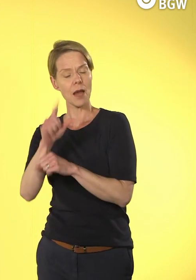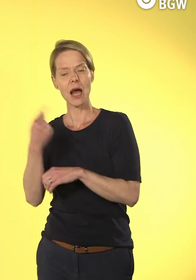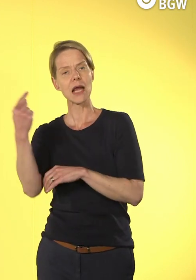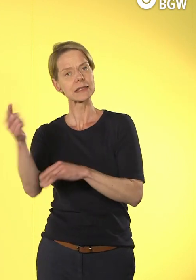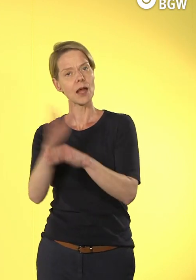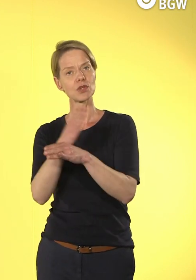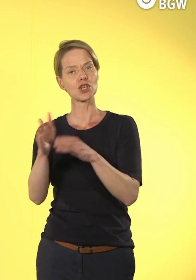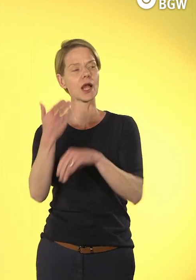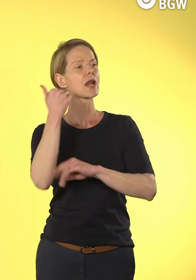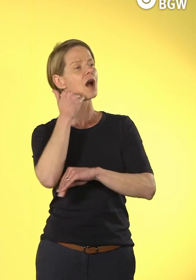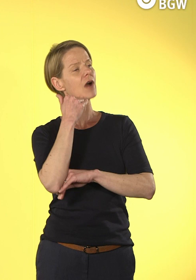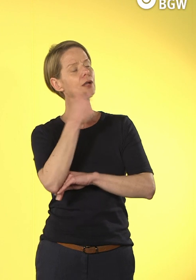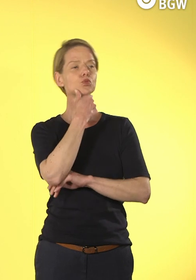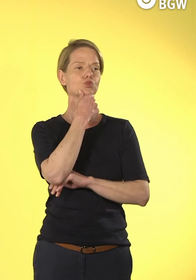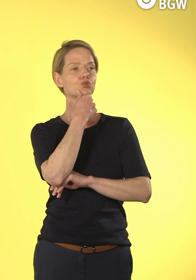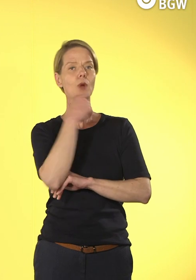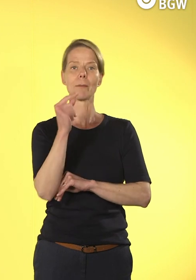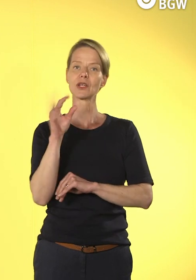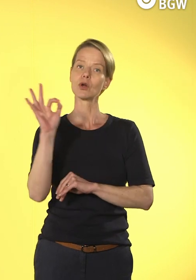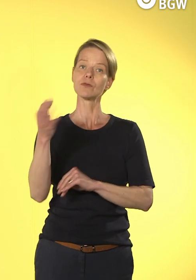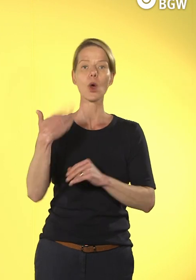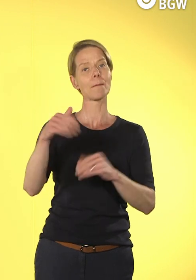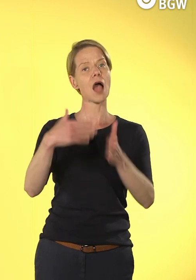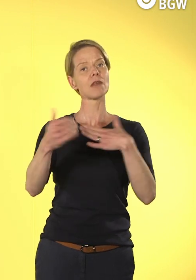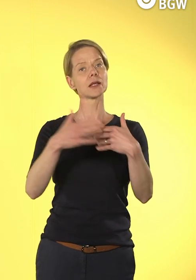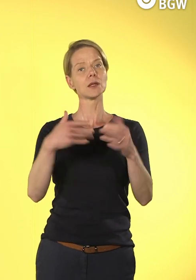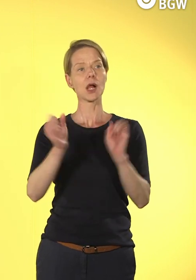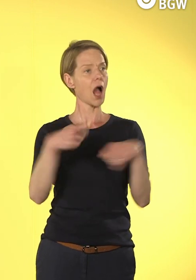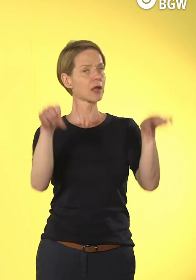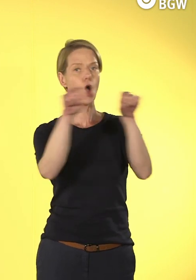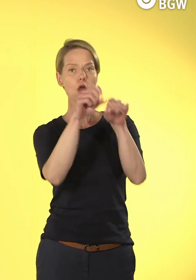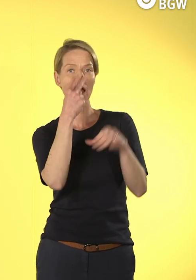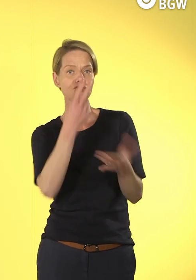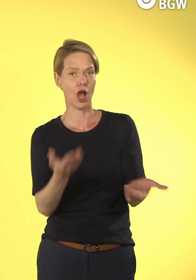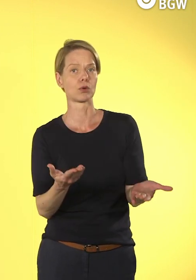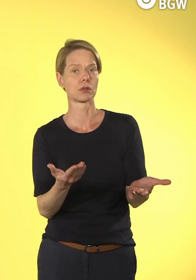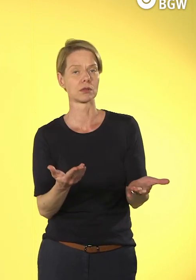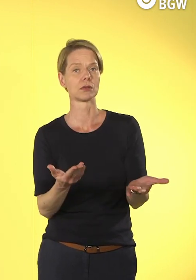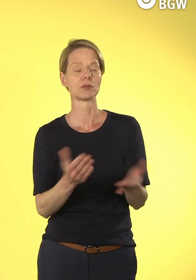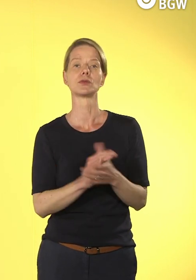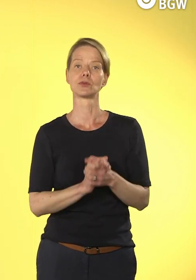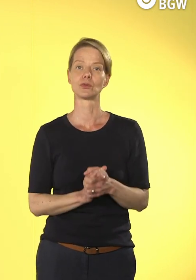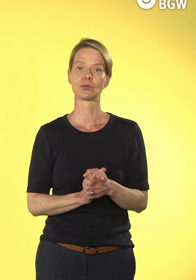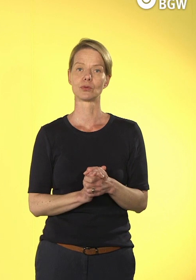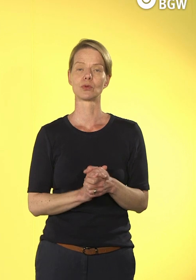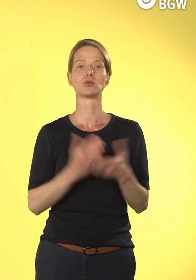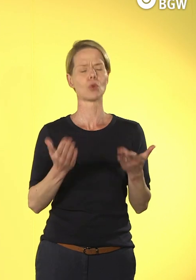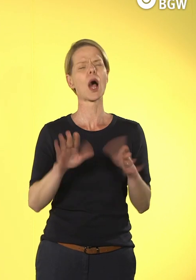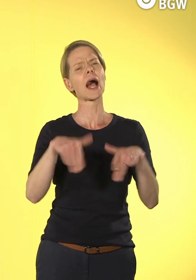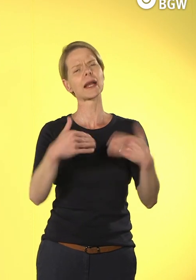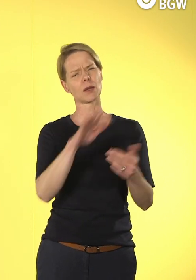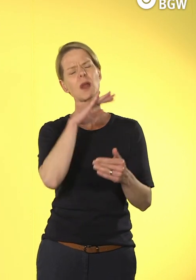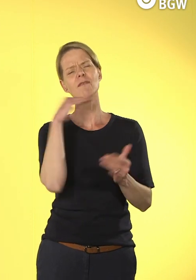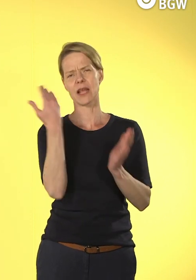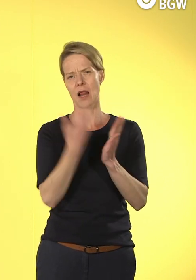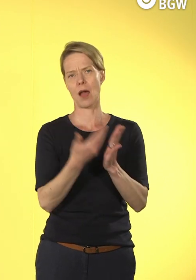mehr Gestaltungsmöglichkeiten. Und so können wir jetzt diese verschiedenen Aspekte einzeln durchgehen. Das wollen wir